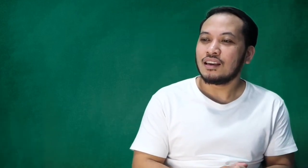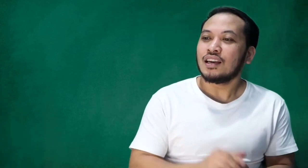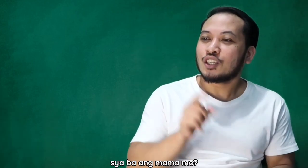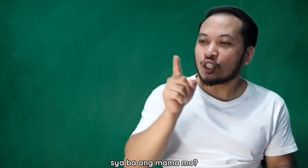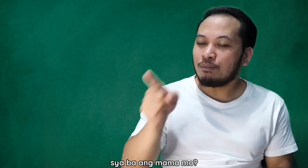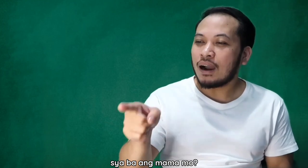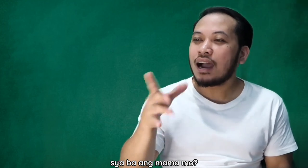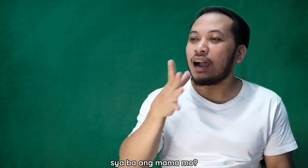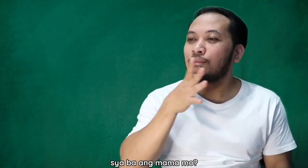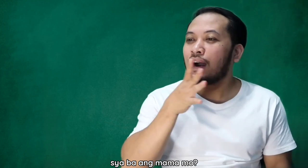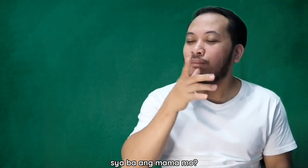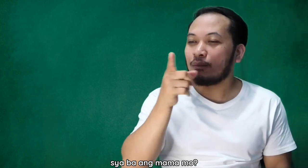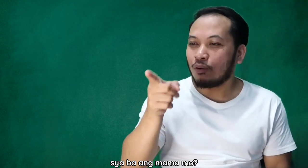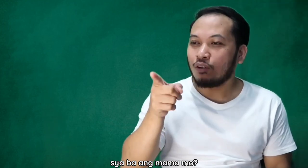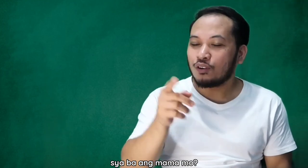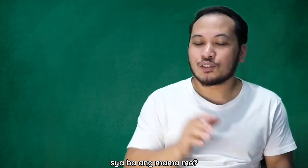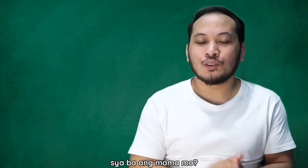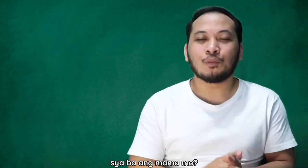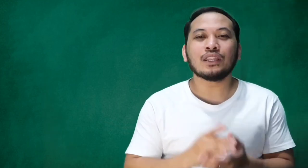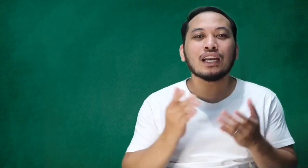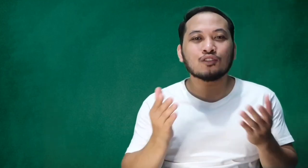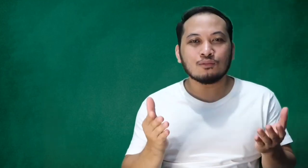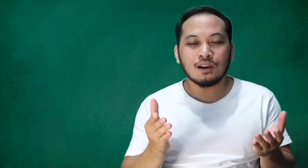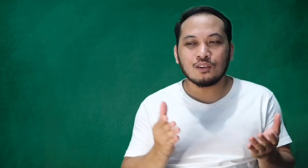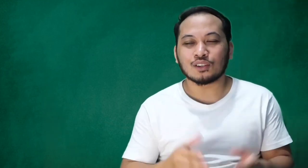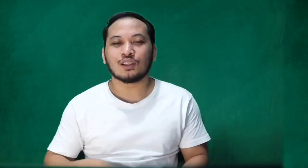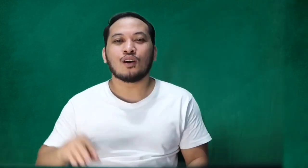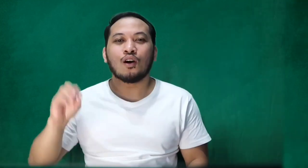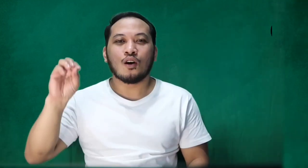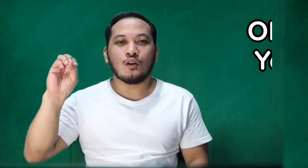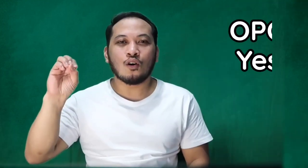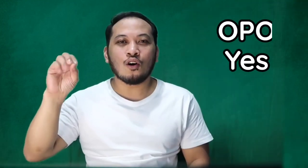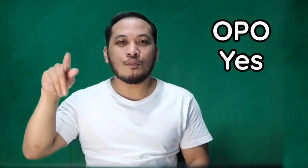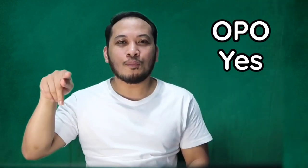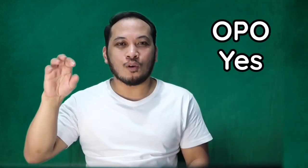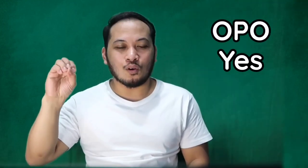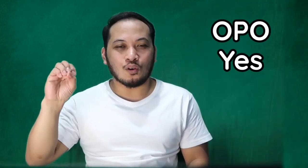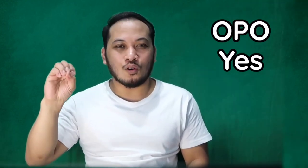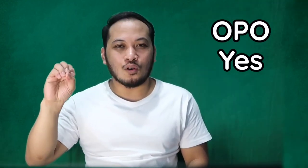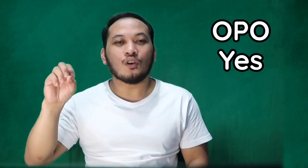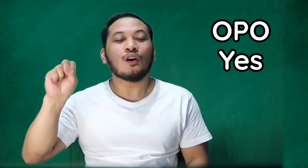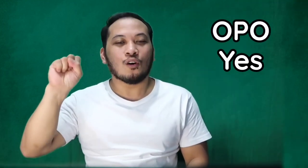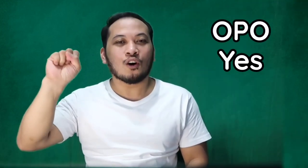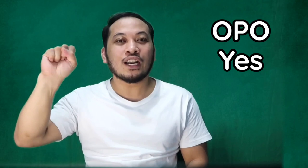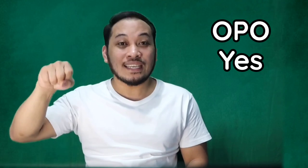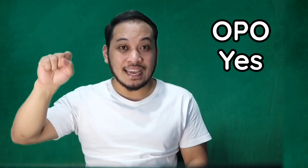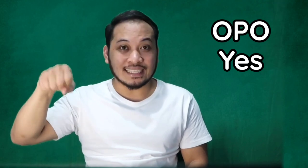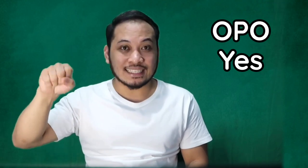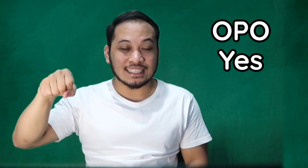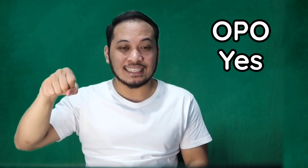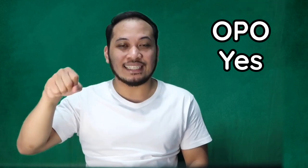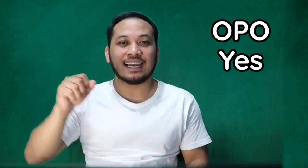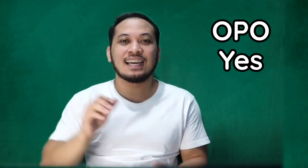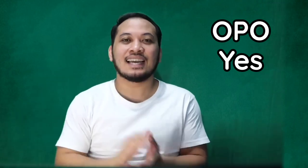Siya ba ang mama mo? So, pwede kang sumagot. Opo. Or yes. Ayan.